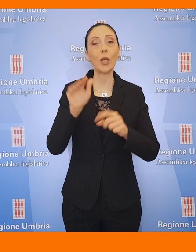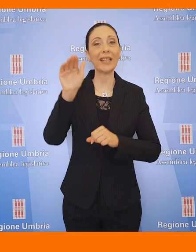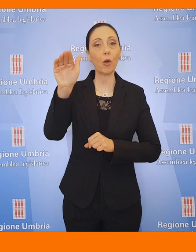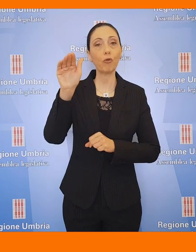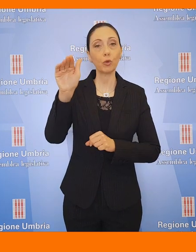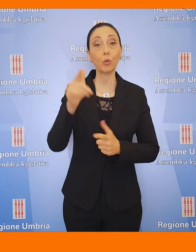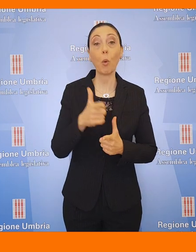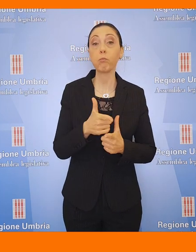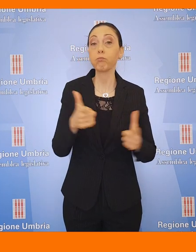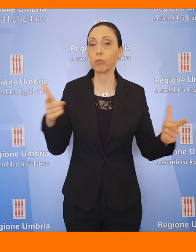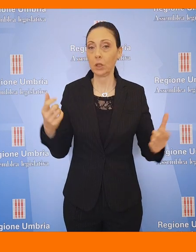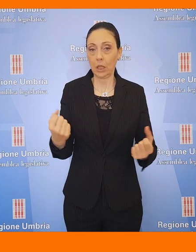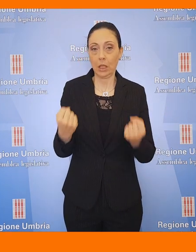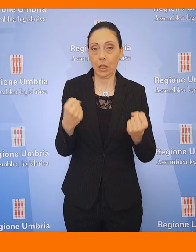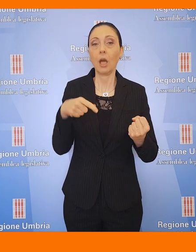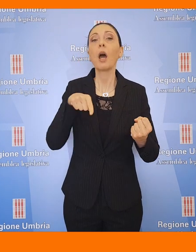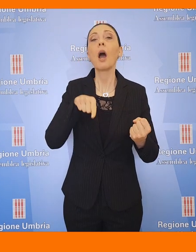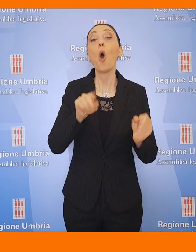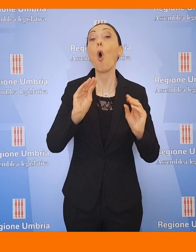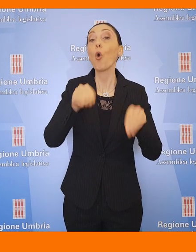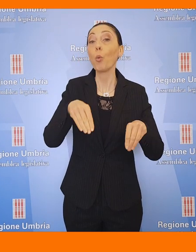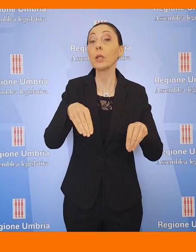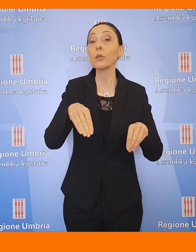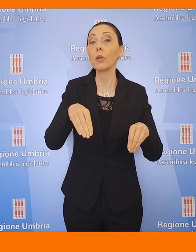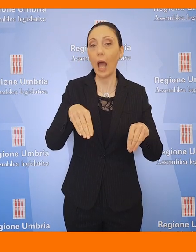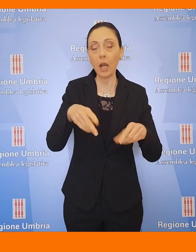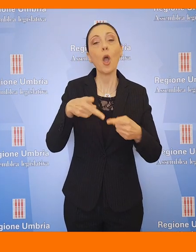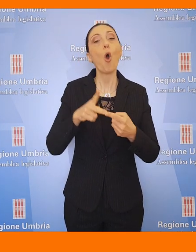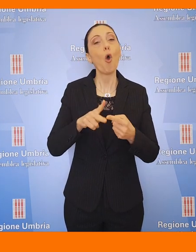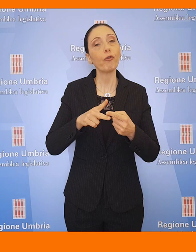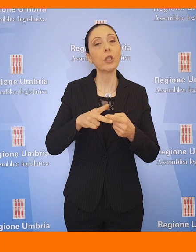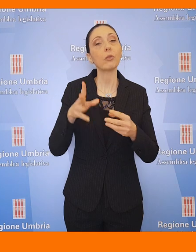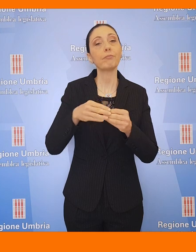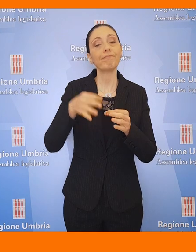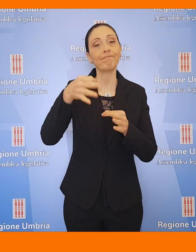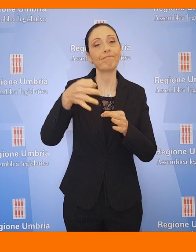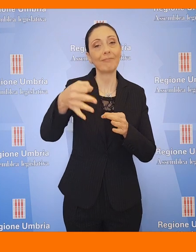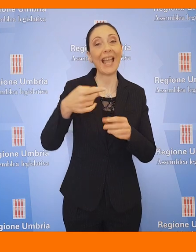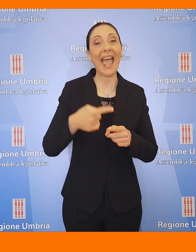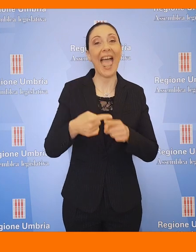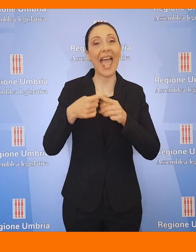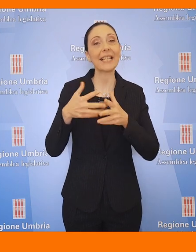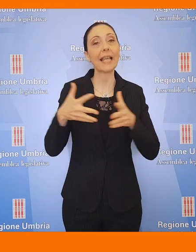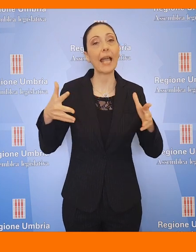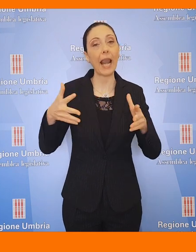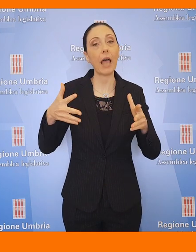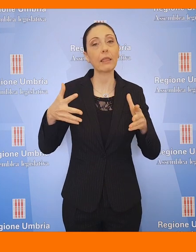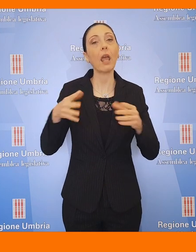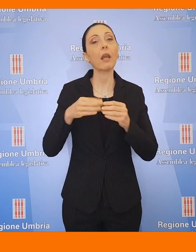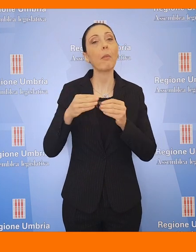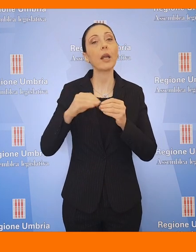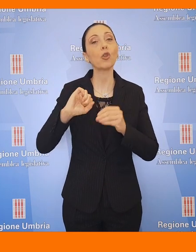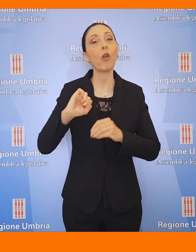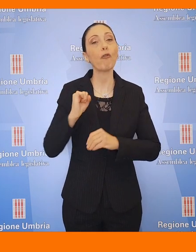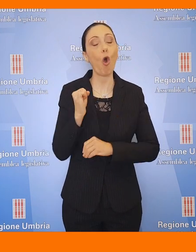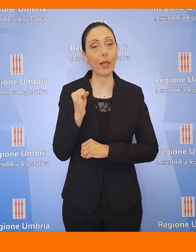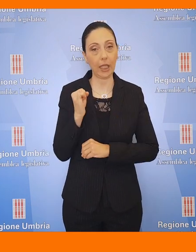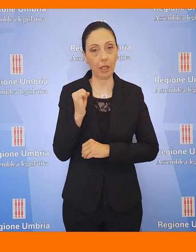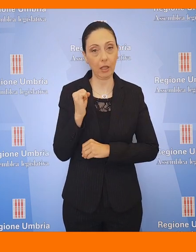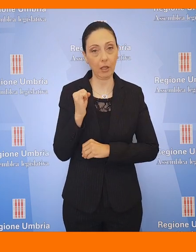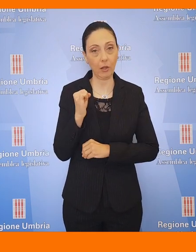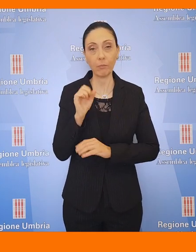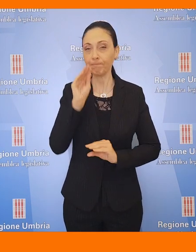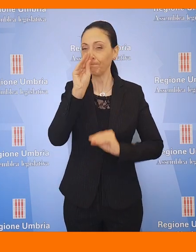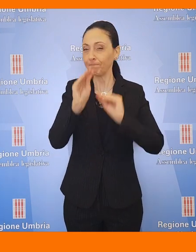potenziamento e lo sviluppo occupazionale delle officine manutenzione ciclica, ex officine grandi riparazioni di Foligno. La